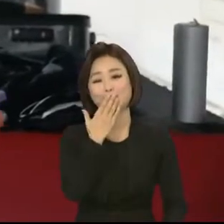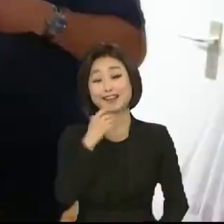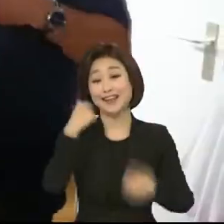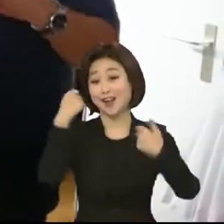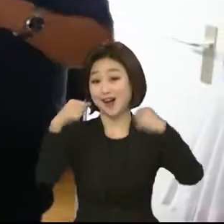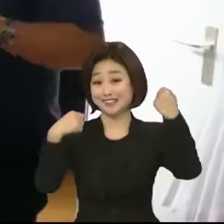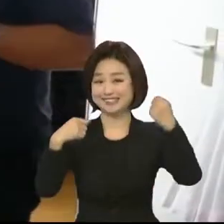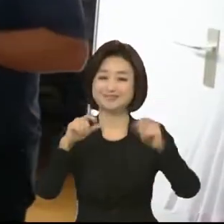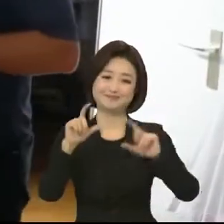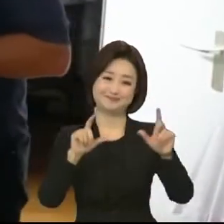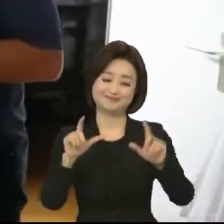연극부대인데요.